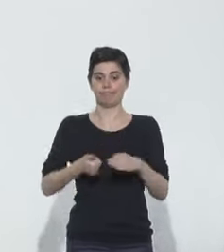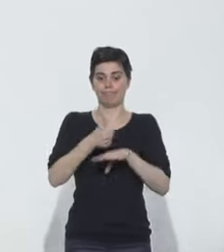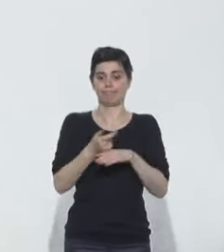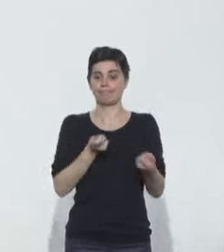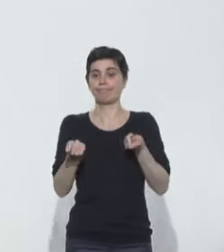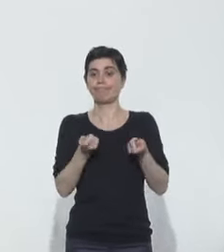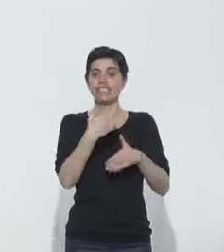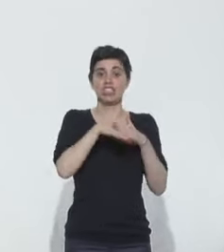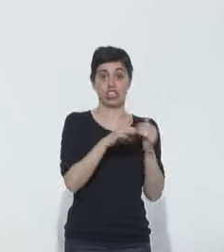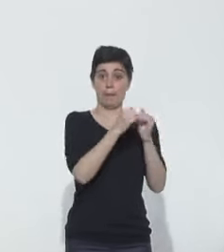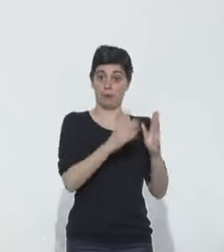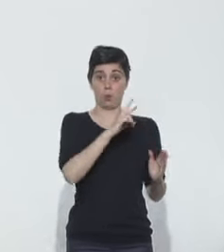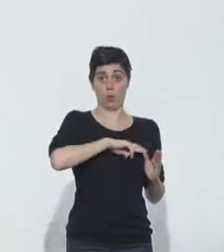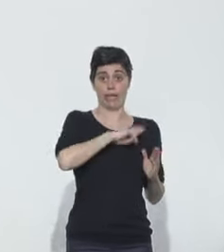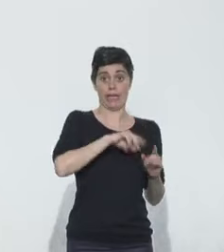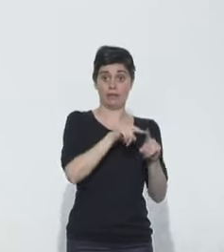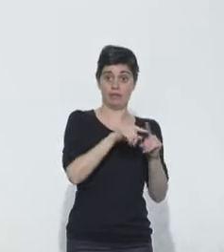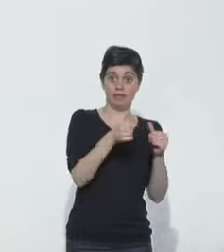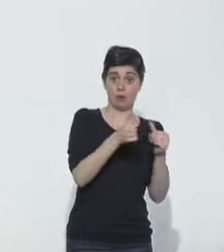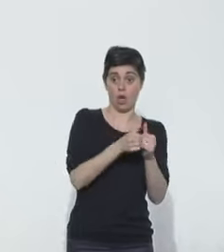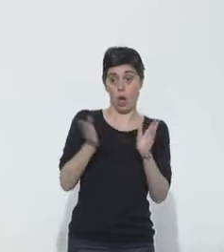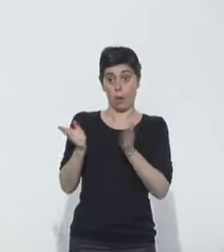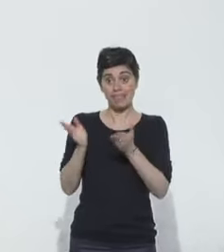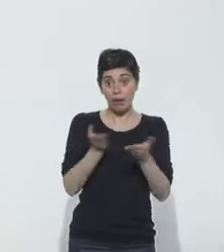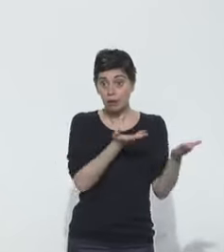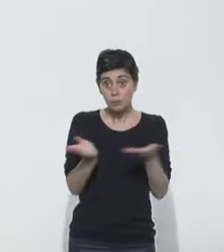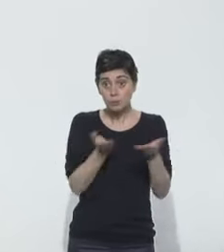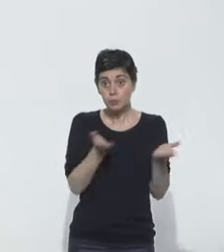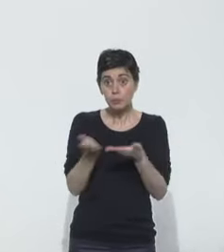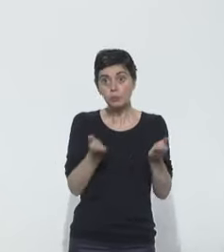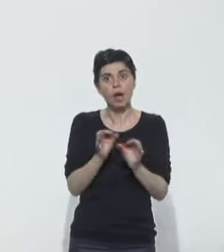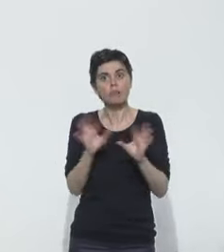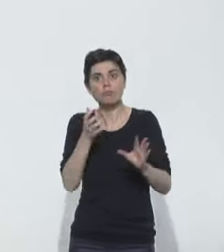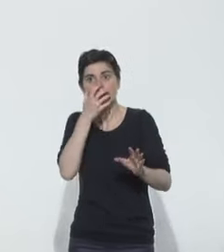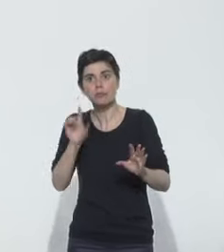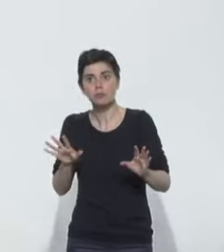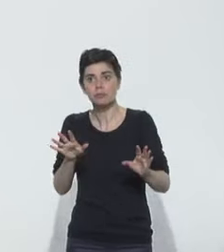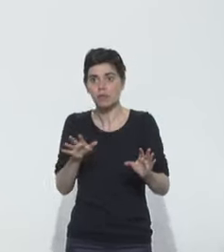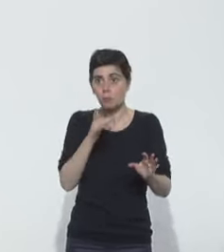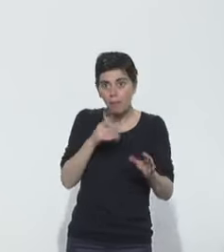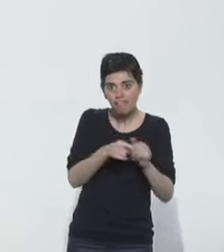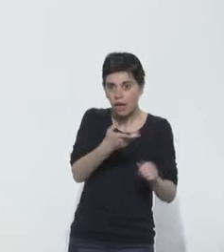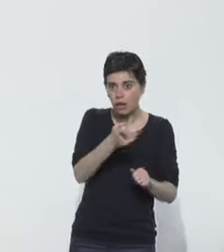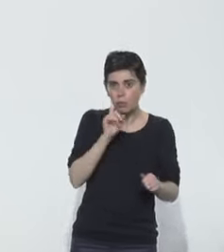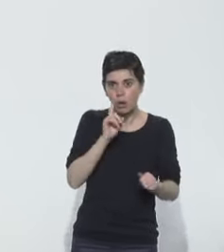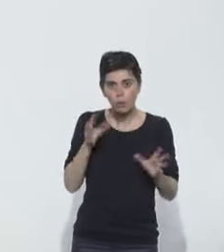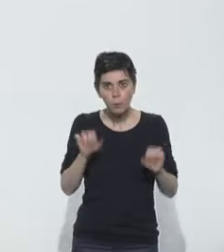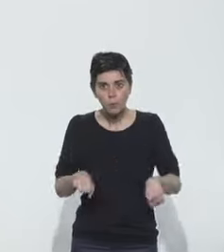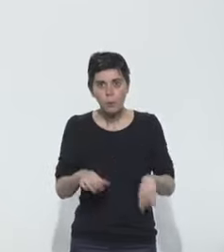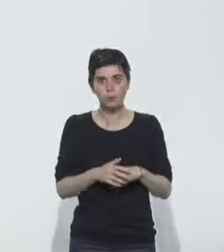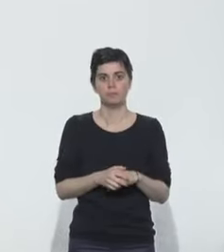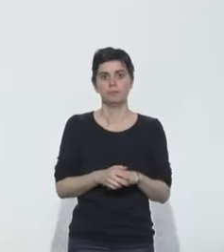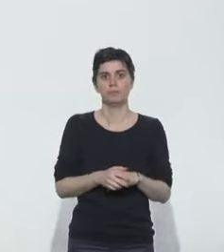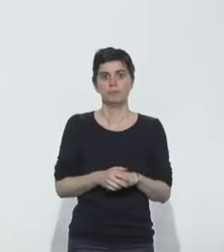en EHPAD disent ne pas arriver à transférer leurs patients à l'hôpital de façon générale hors réanimation. Comment cela est-il possible ? Alors ça, c'est quelque chose que nous